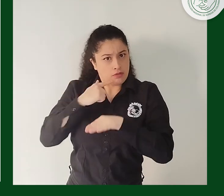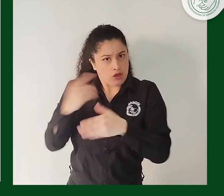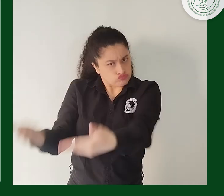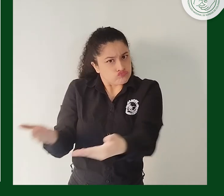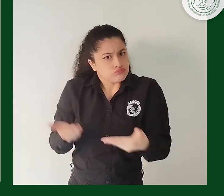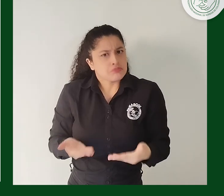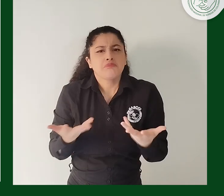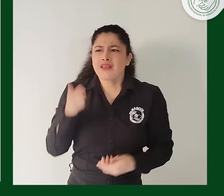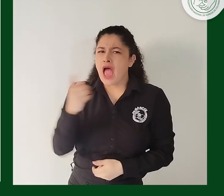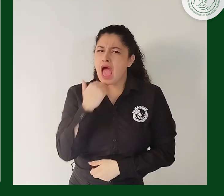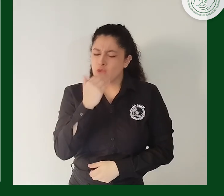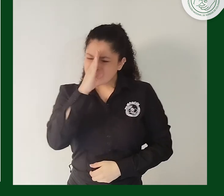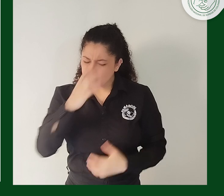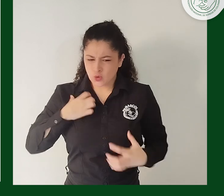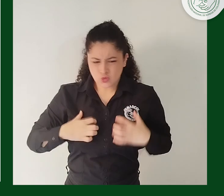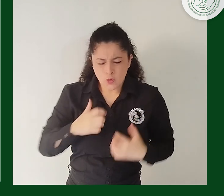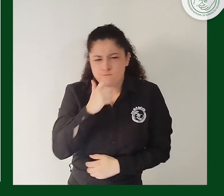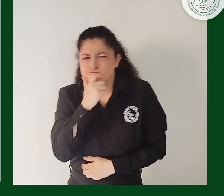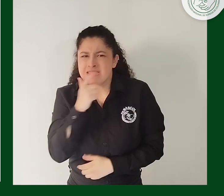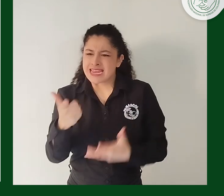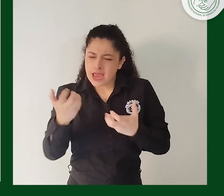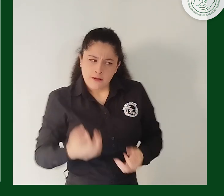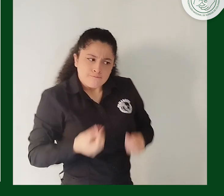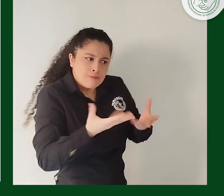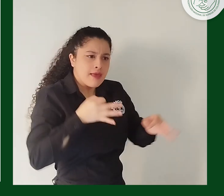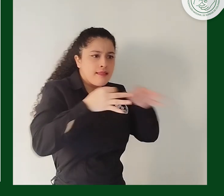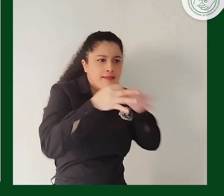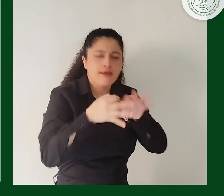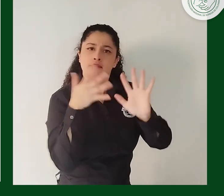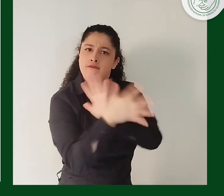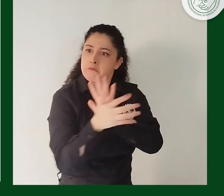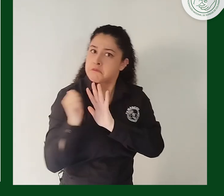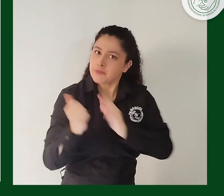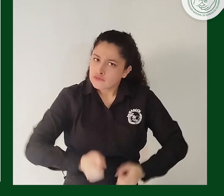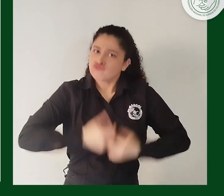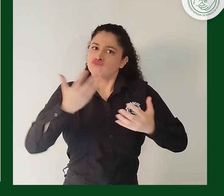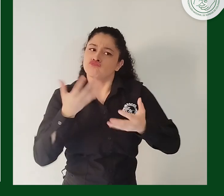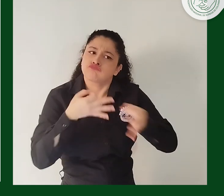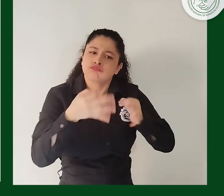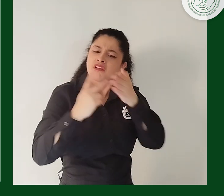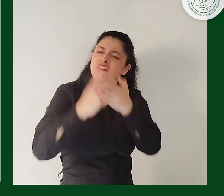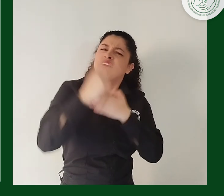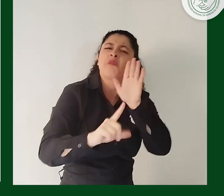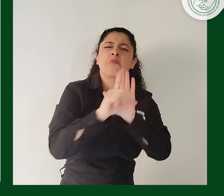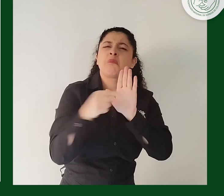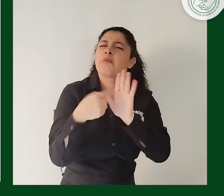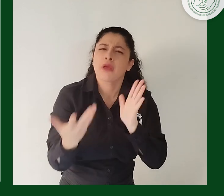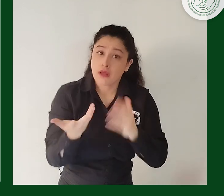Carreño para que aclare las inquietudes y exponga públicamente la iniciativa en los diferentes